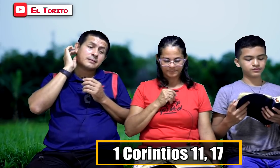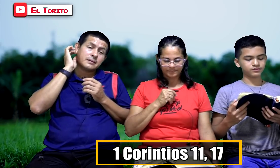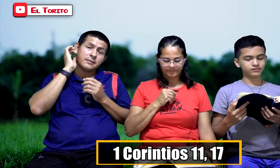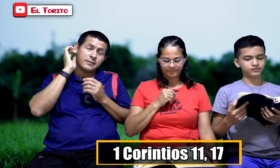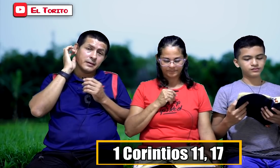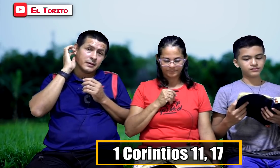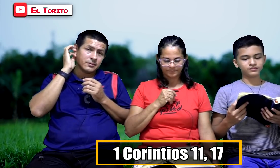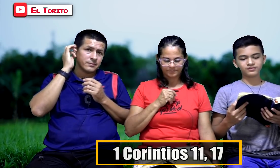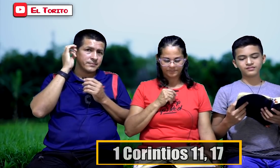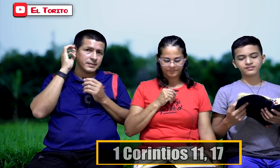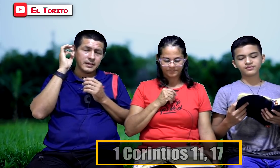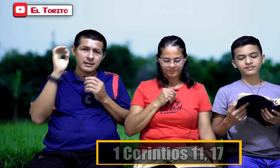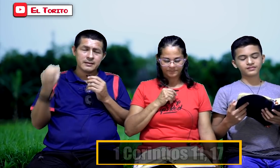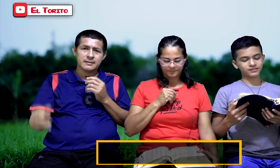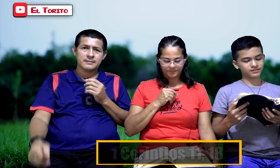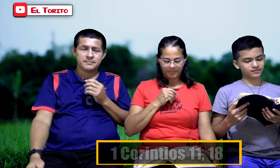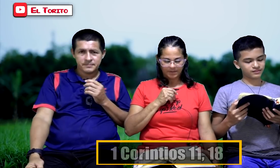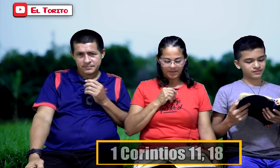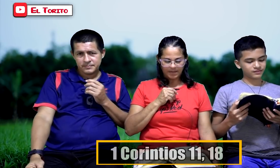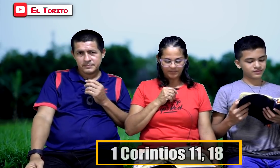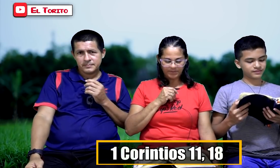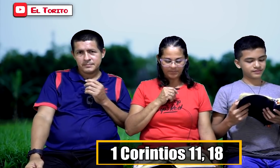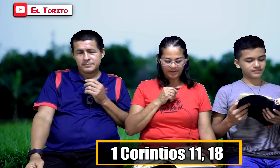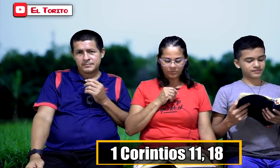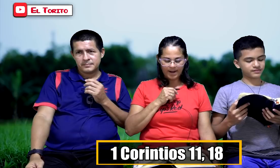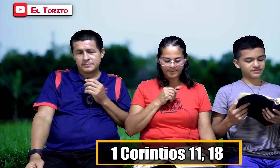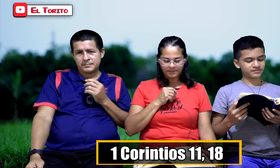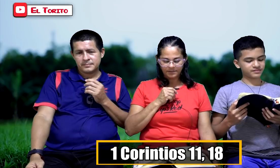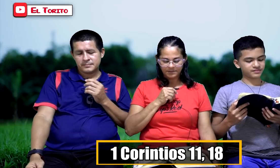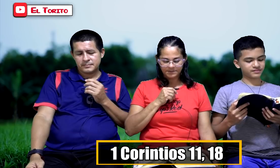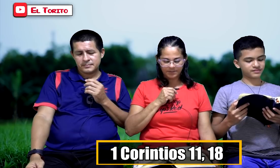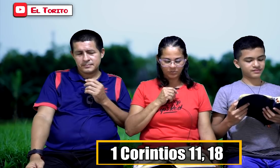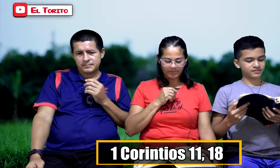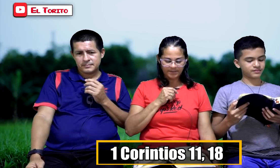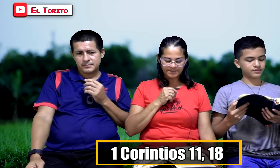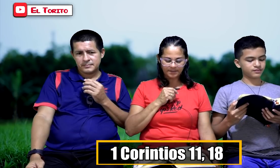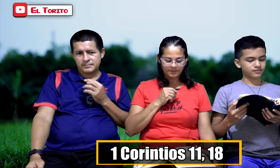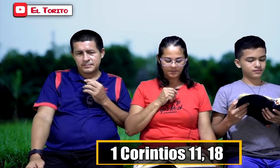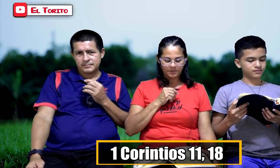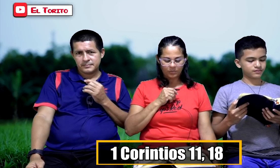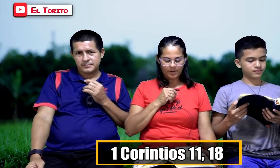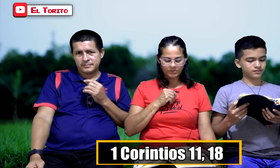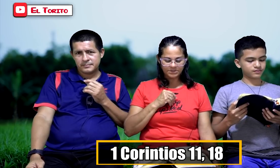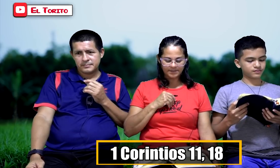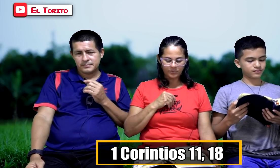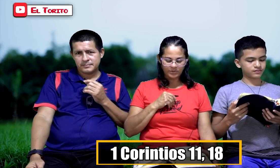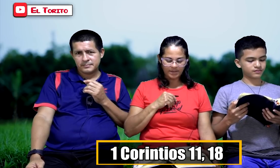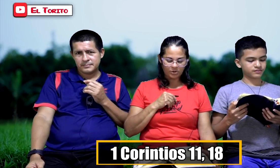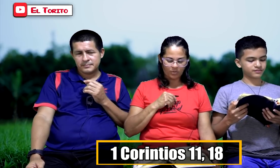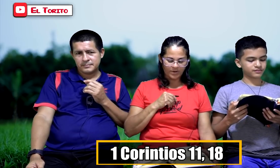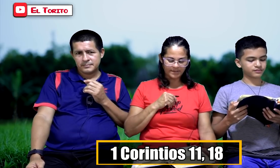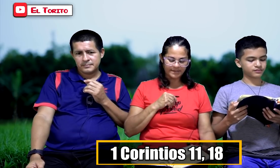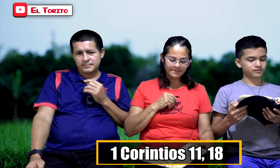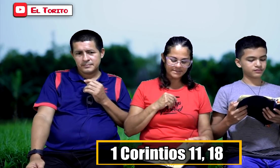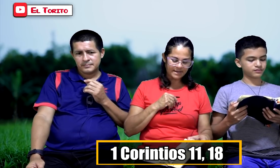están dividiendo. Siga. En primer lugar, según me dicen, cuando se reúnen como iglesia,